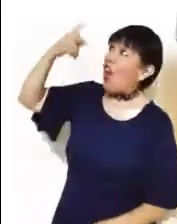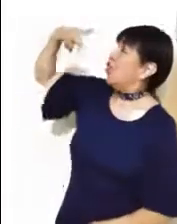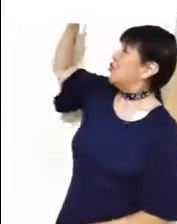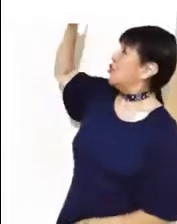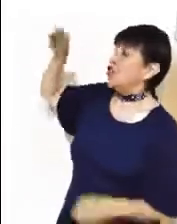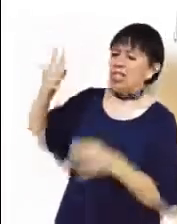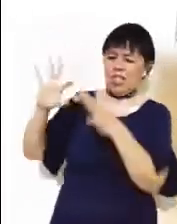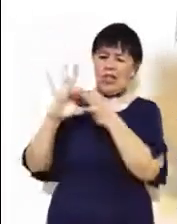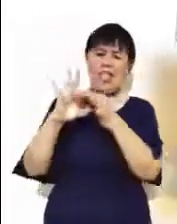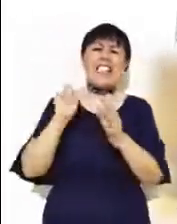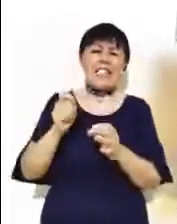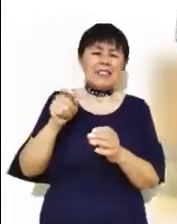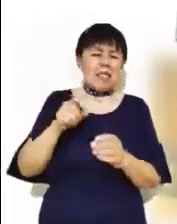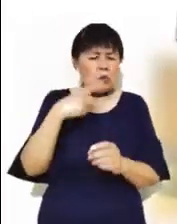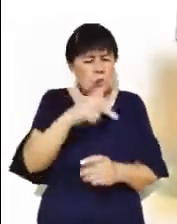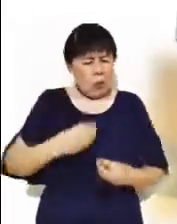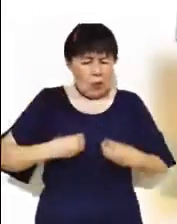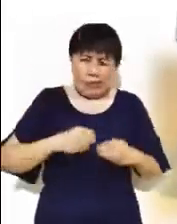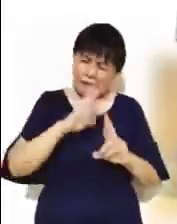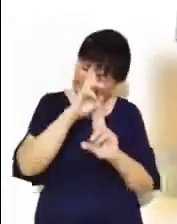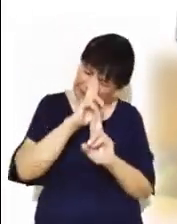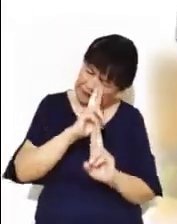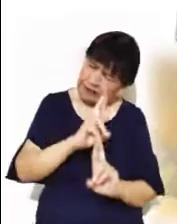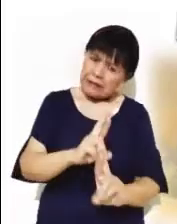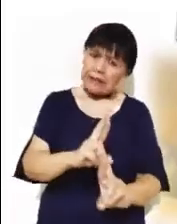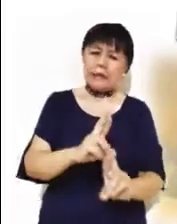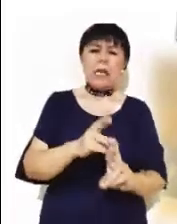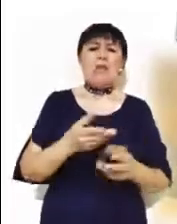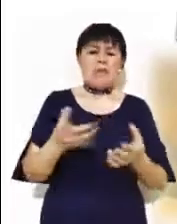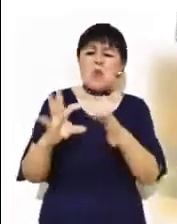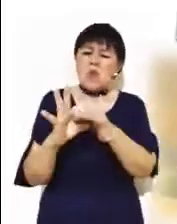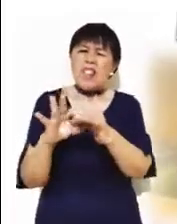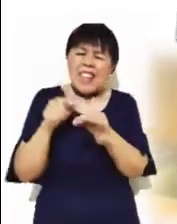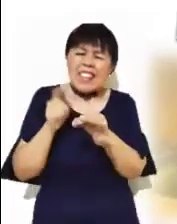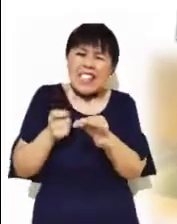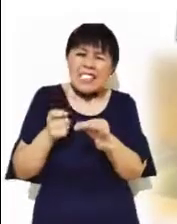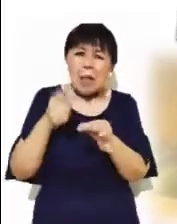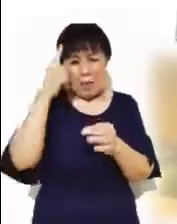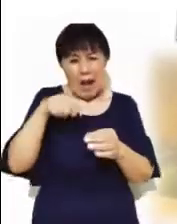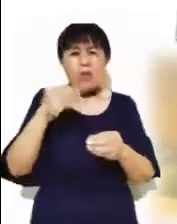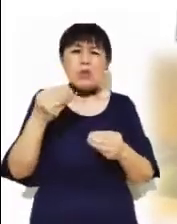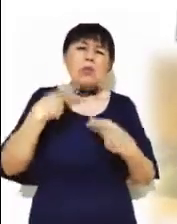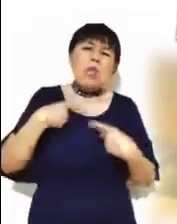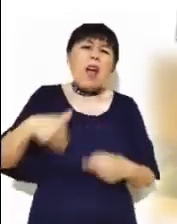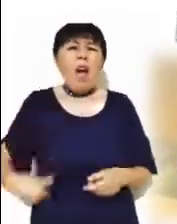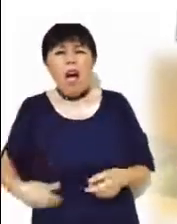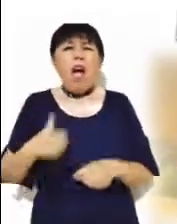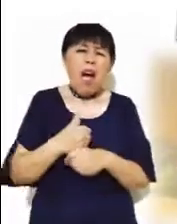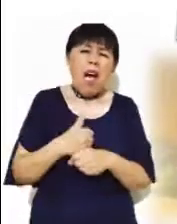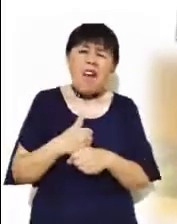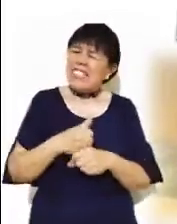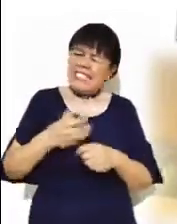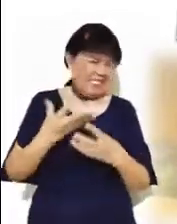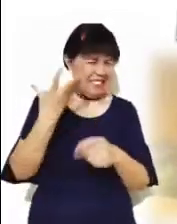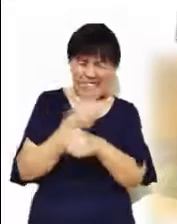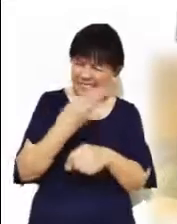unidad que se basa en el respeto a la dignidad de las personas. Una unidad que restaure heridas, que